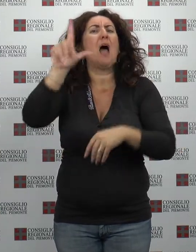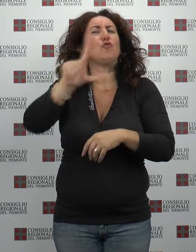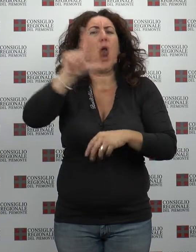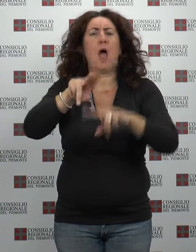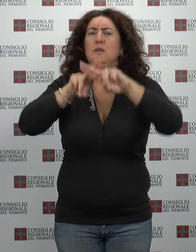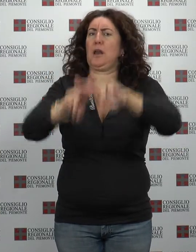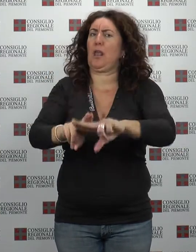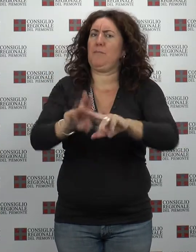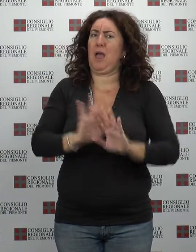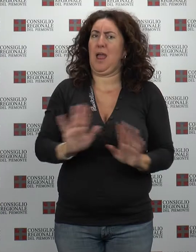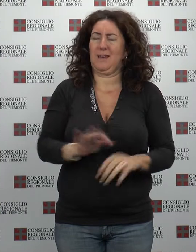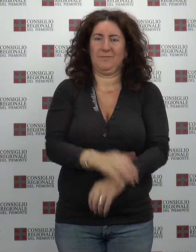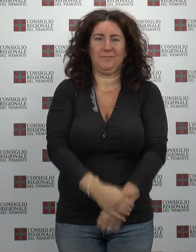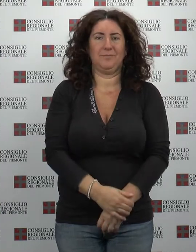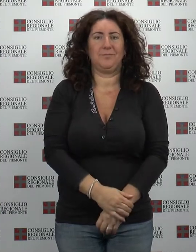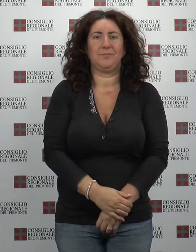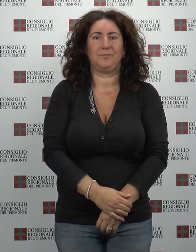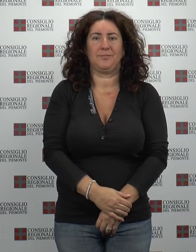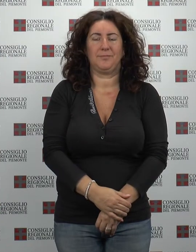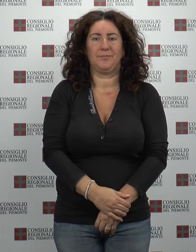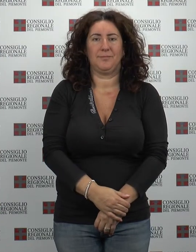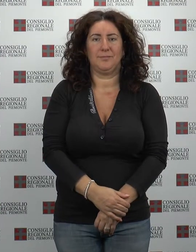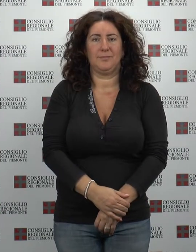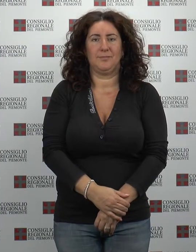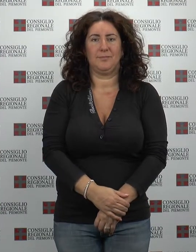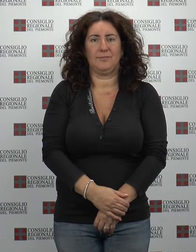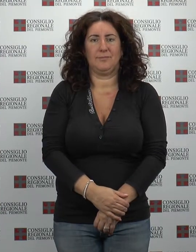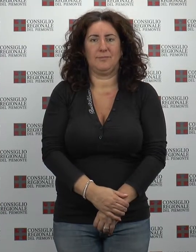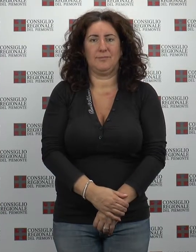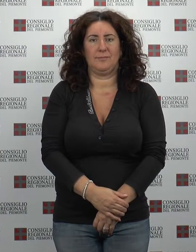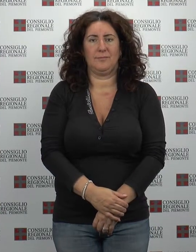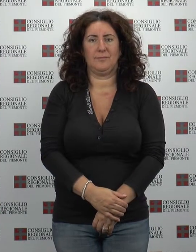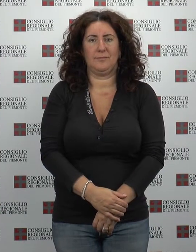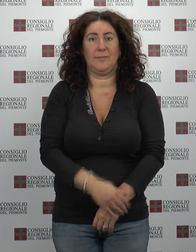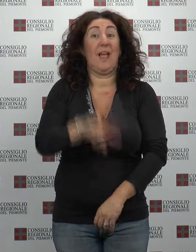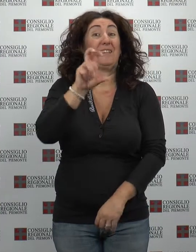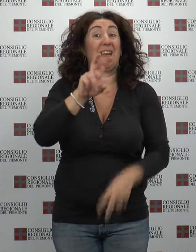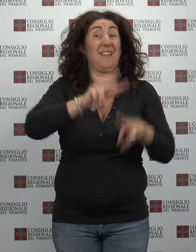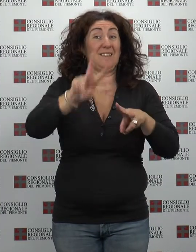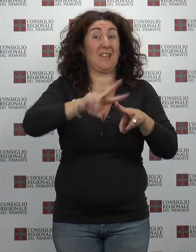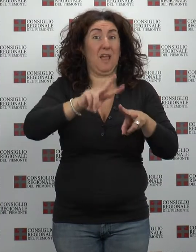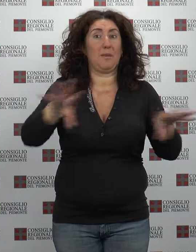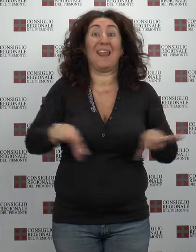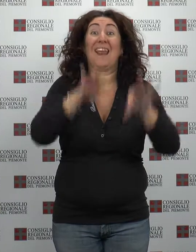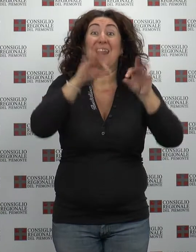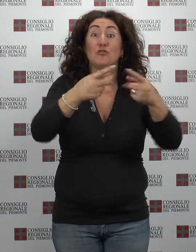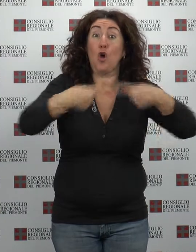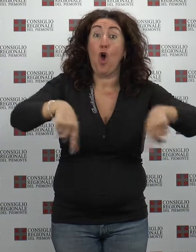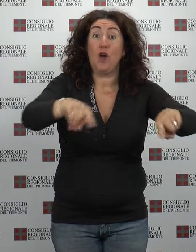Sette giorni in Consiglio In apertura della seduta del 30 settembre il Consiglio regionale ha ricordato Giovanni Furia,